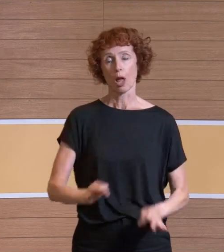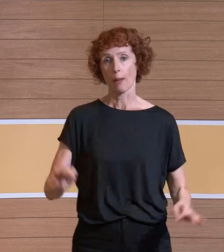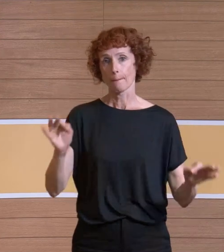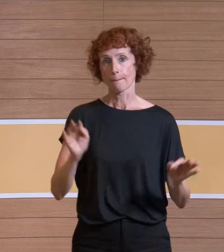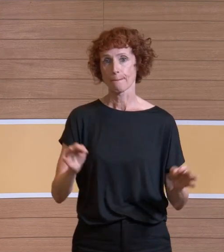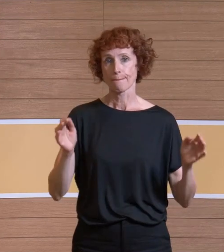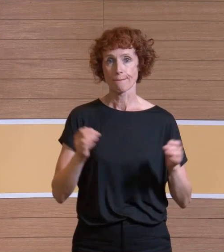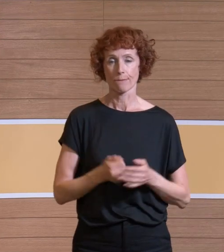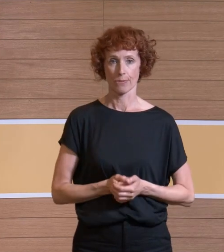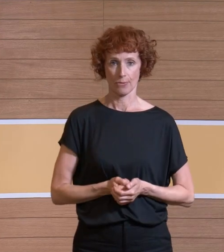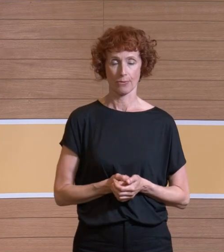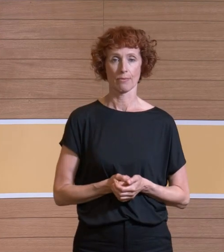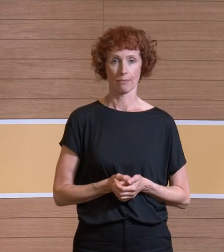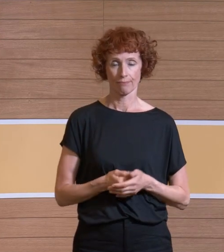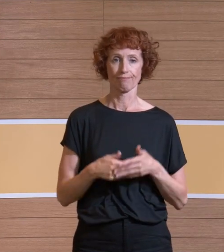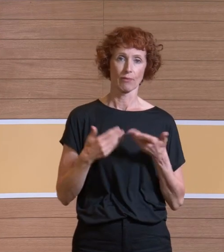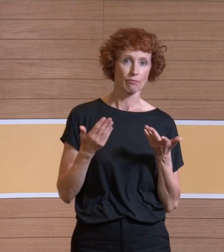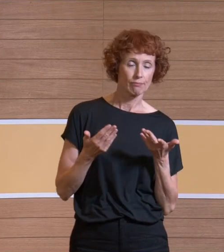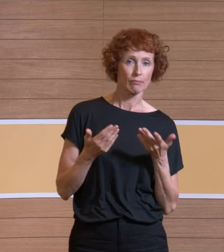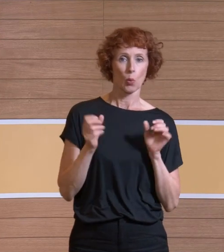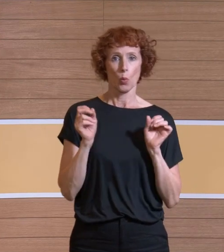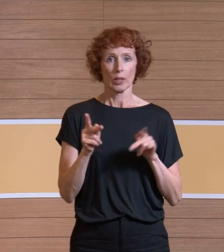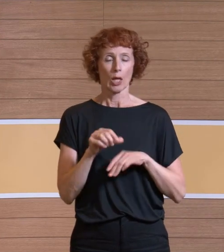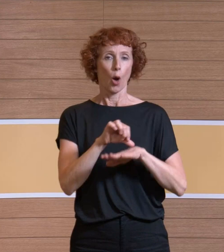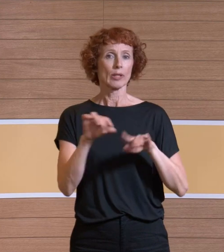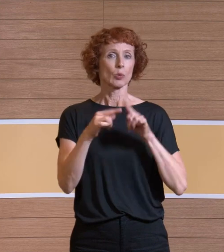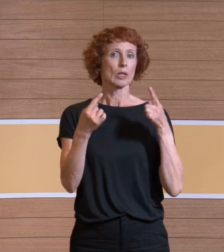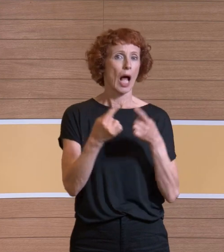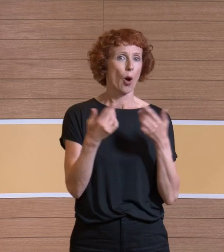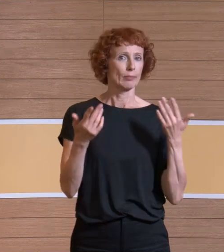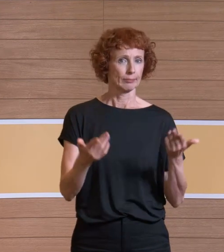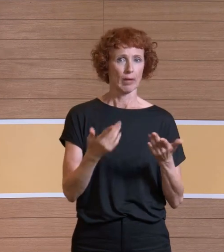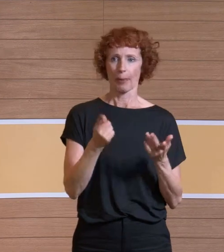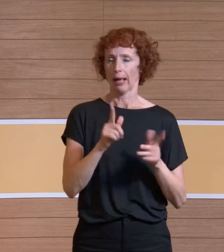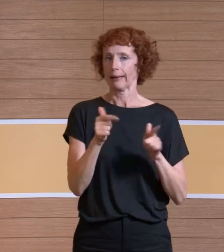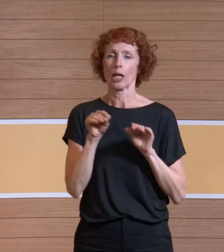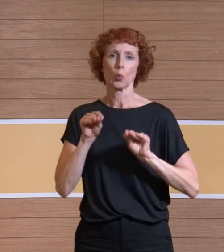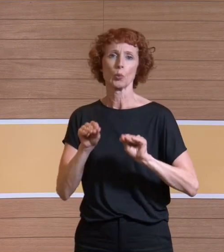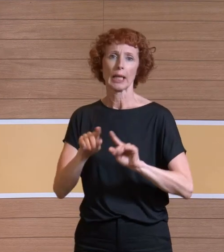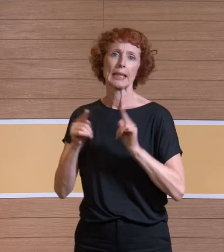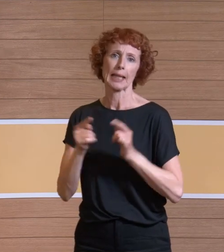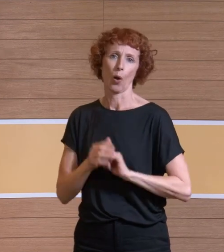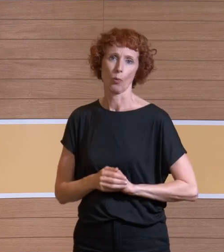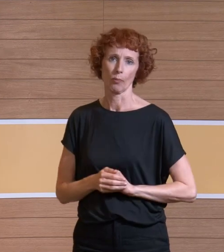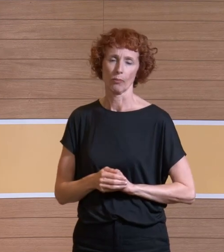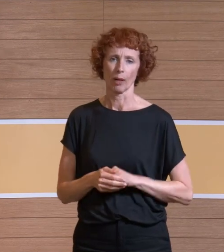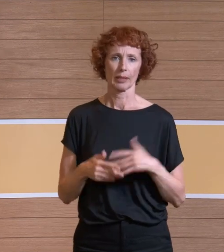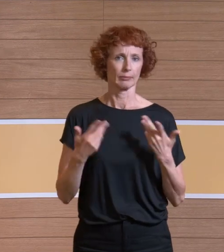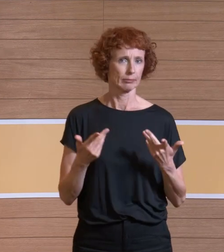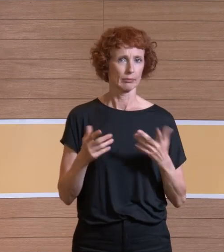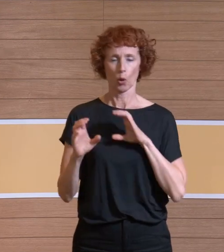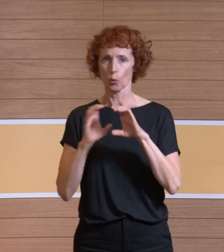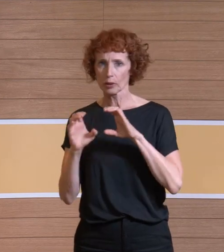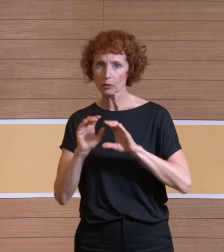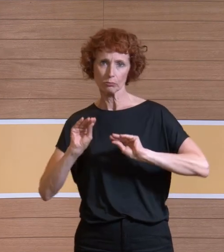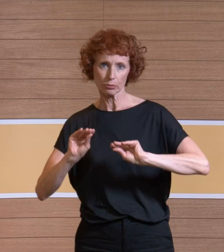Jetzt kann man spitzfindigerweise sagen, wir haben ja keinen OP-Raum. Wir haben ja einen OP-Raum und keinen Unterrichtsraum, wo Kommunikation eine Rolle